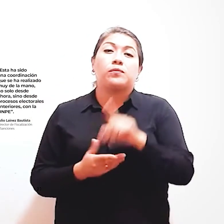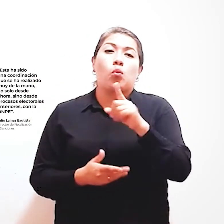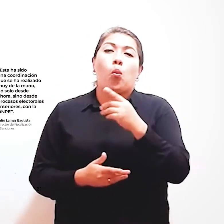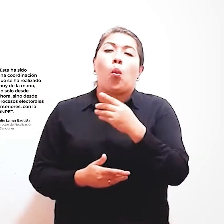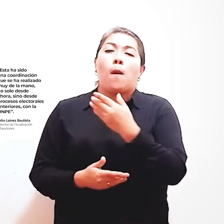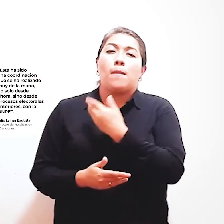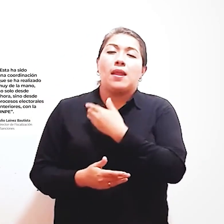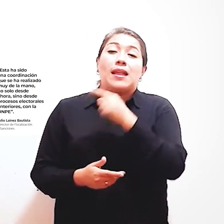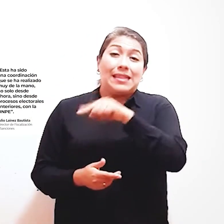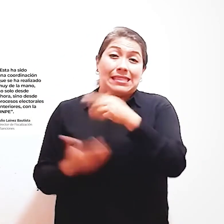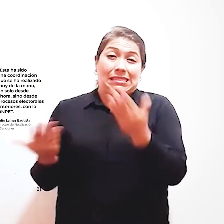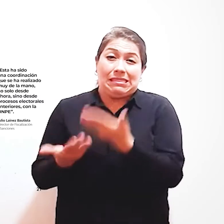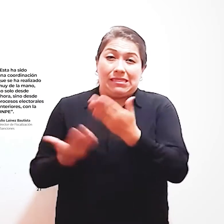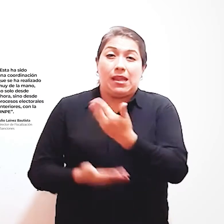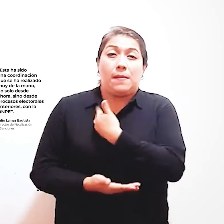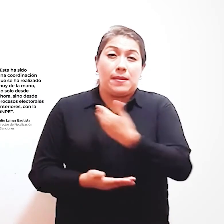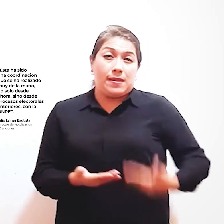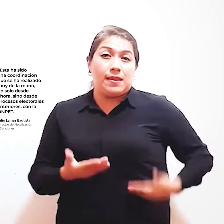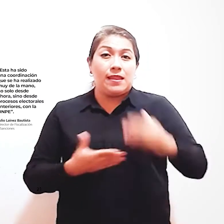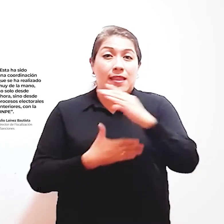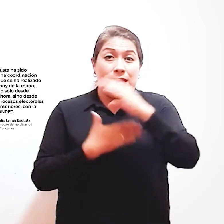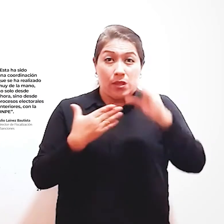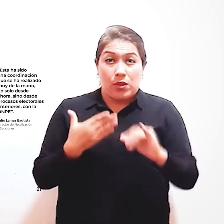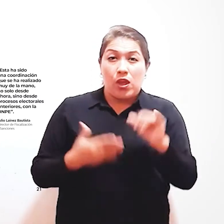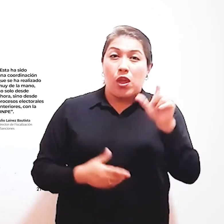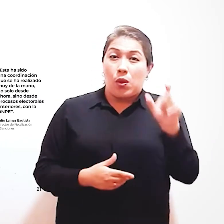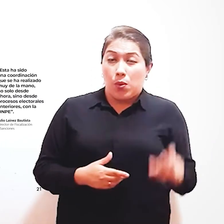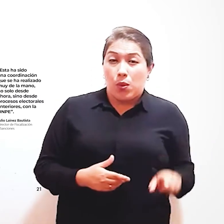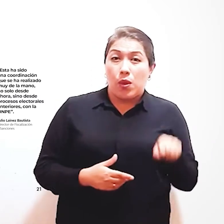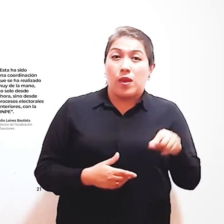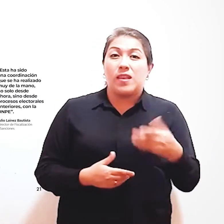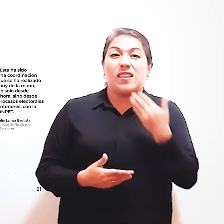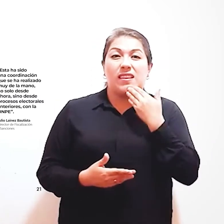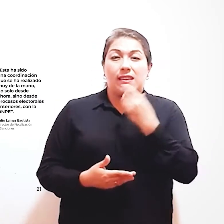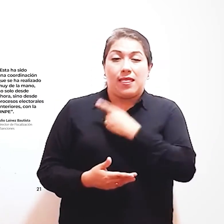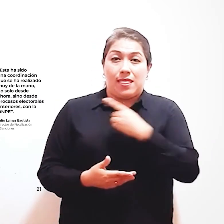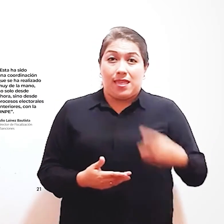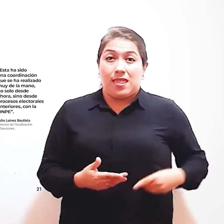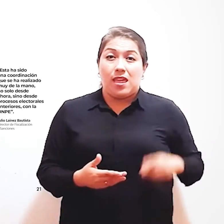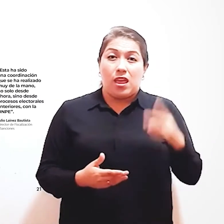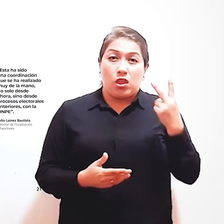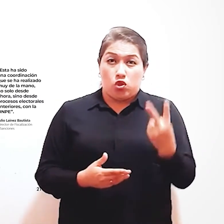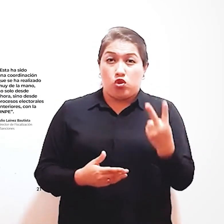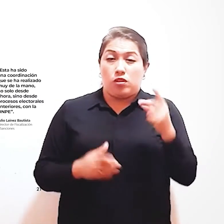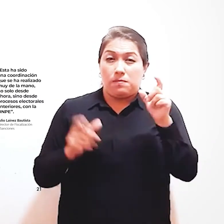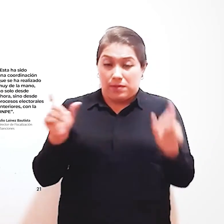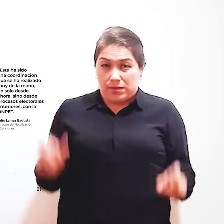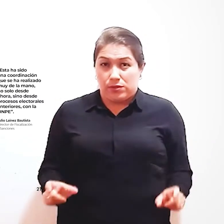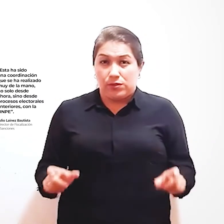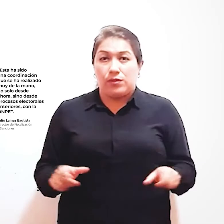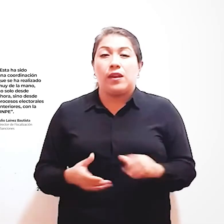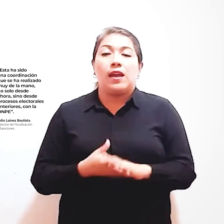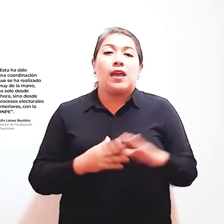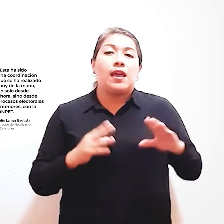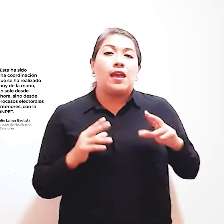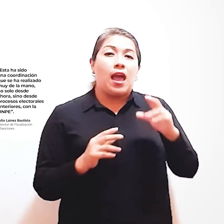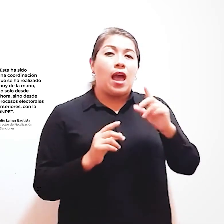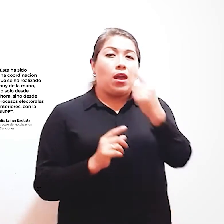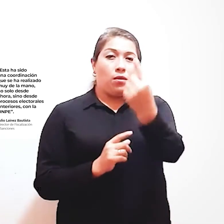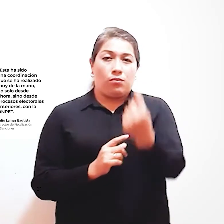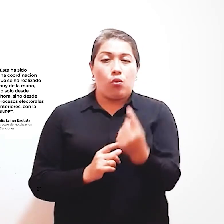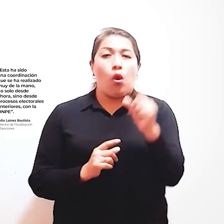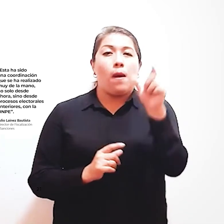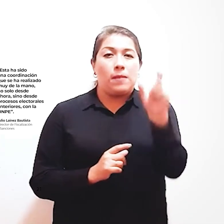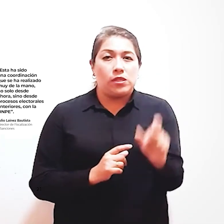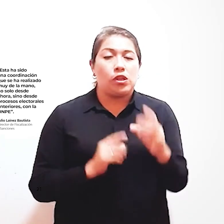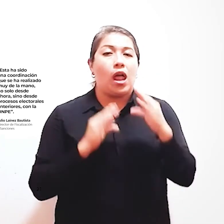página Hay una foto Del presidente Del CONADIS Y funcionarios De la dirección De fiscalización Y sanciones Conversando con El personal De la